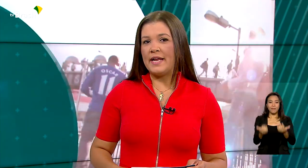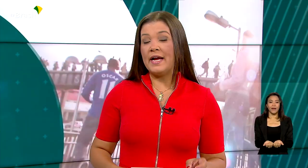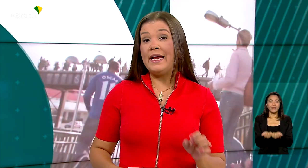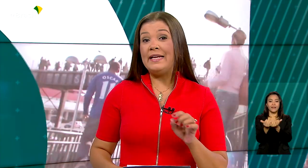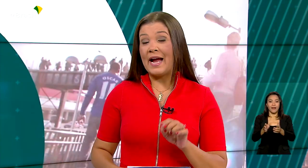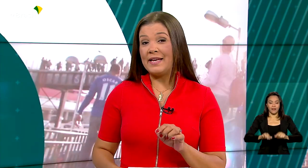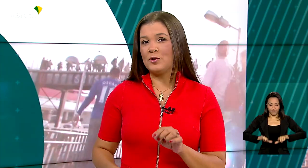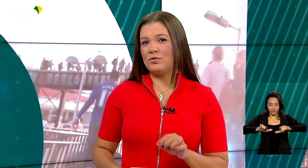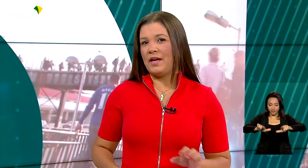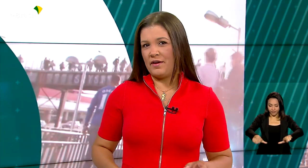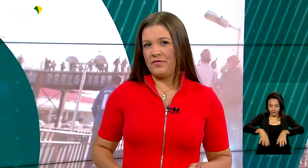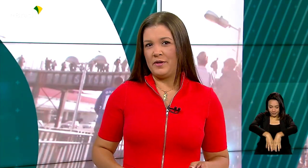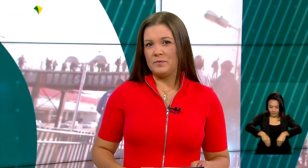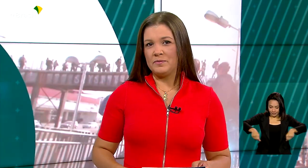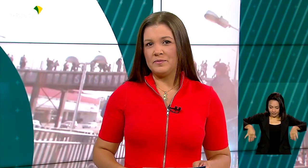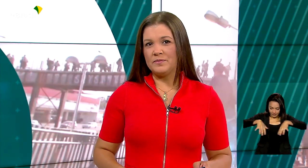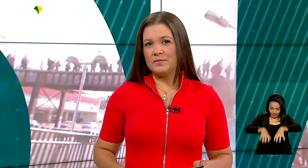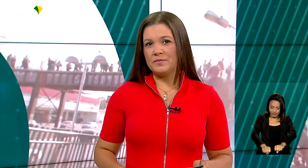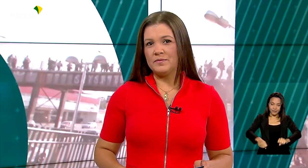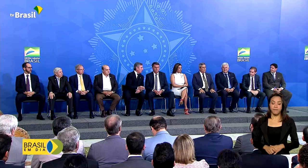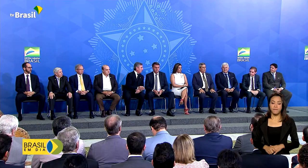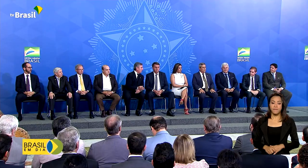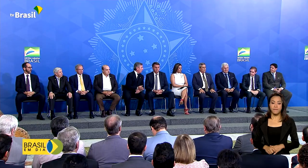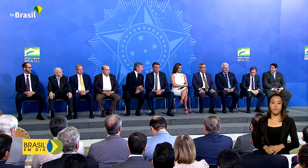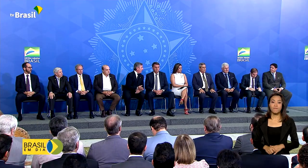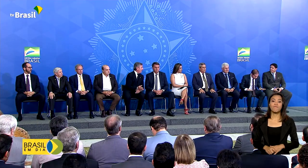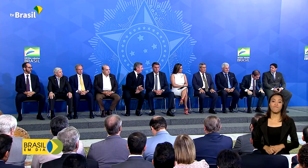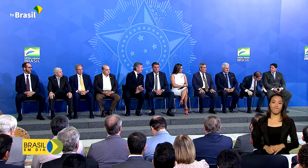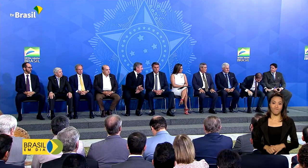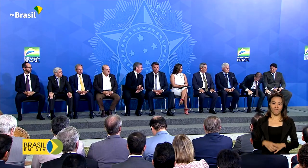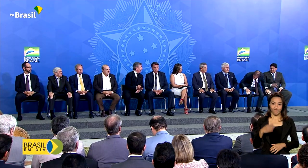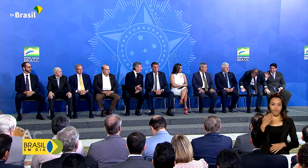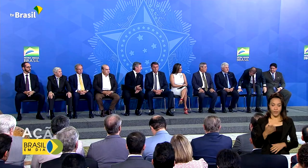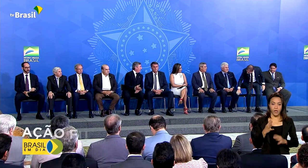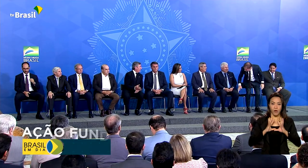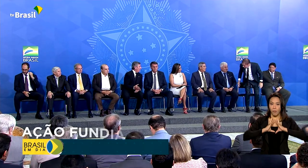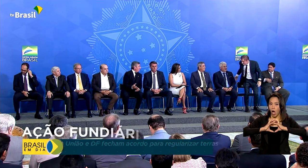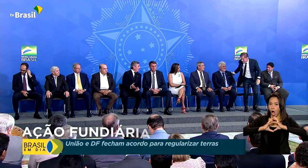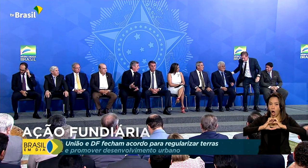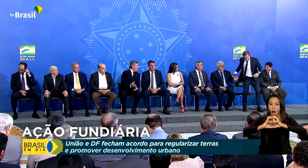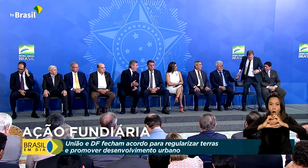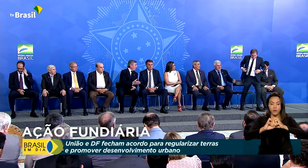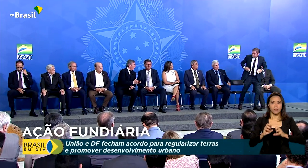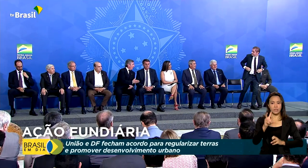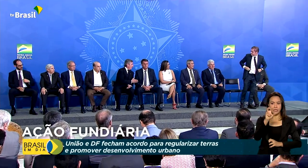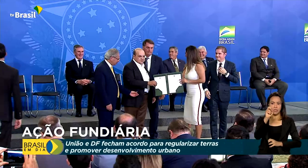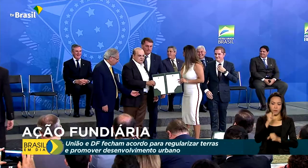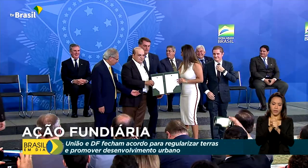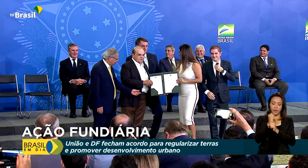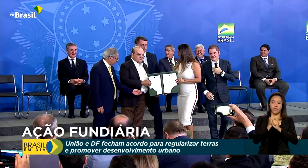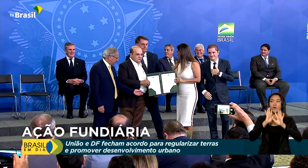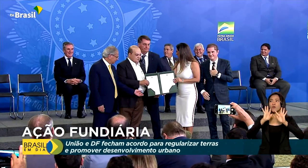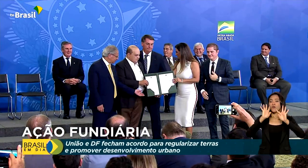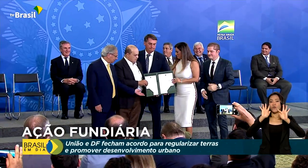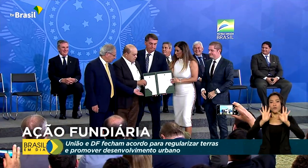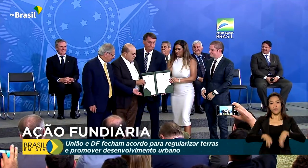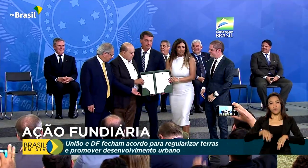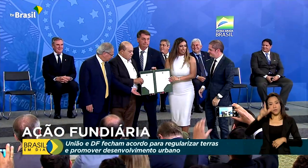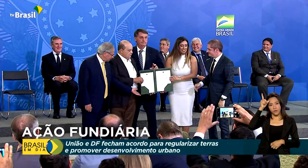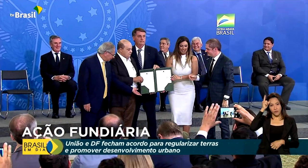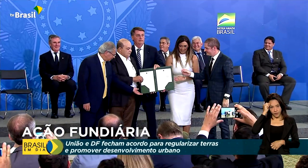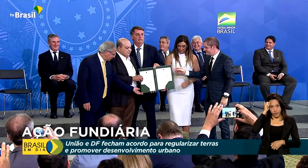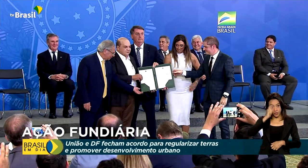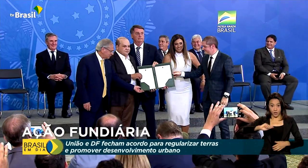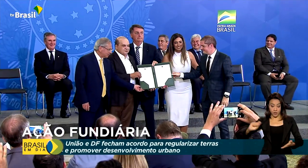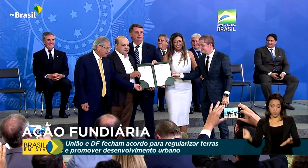fundiária em áreas do DF. Um impasse de quase 50 anos chegou ao fim. O acordo assinado entre a